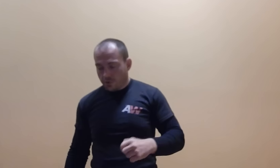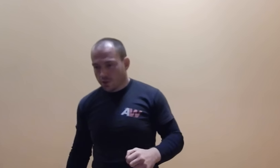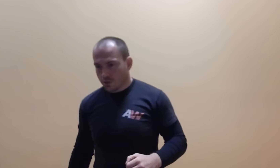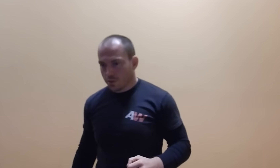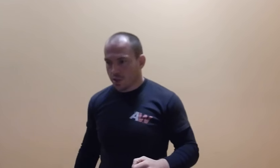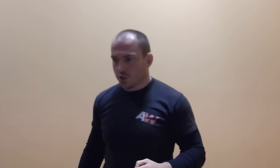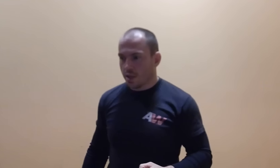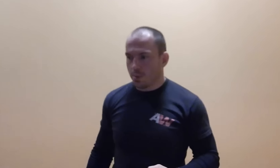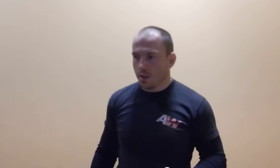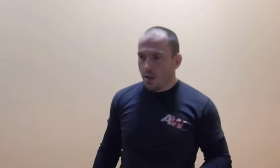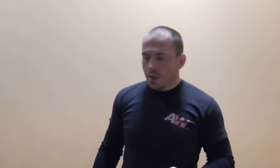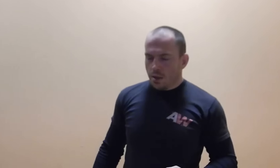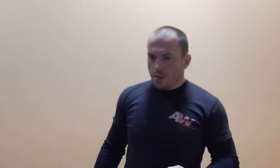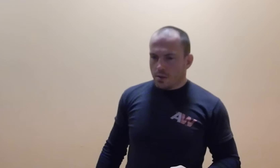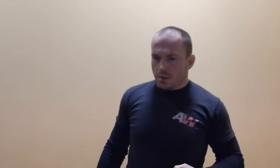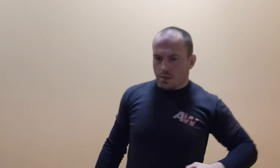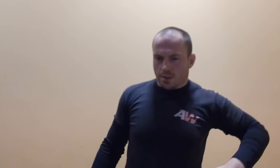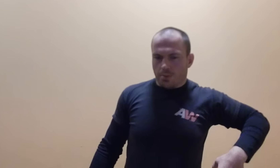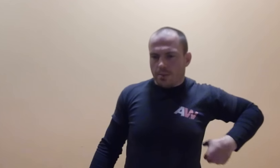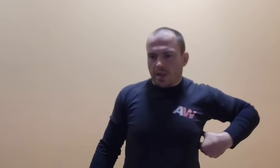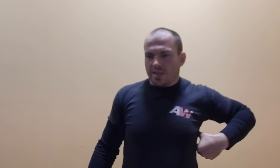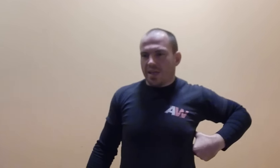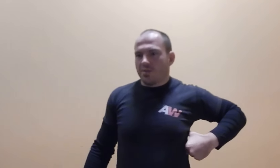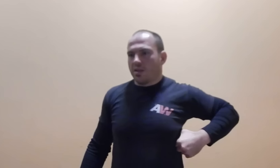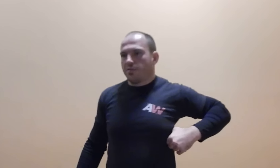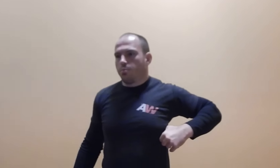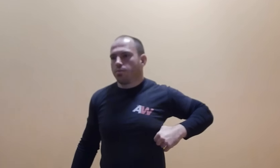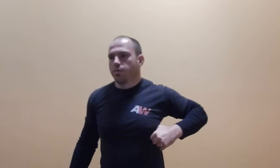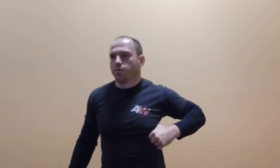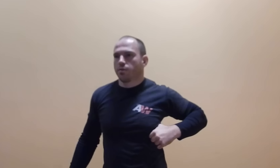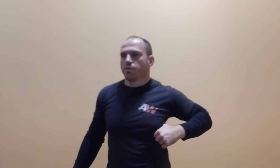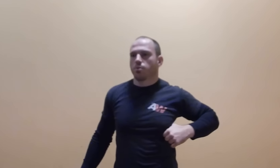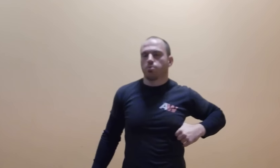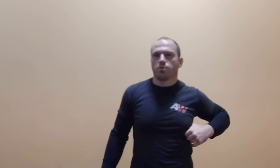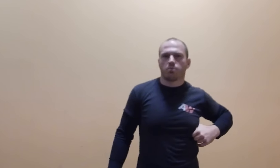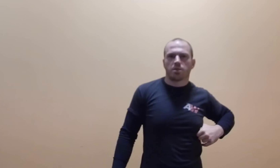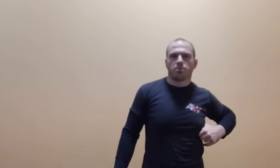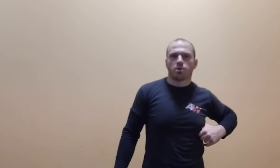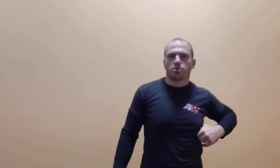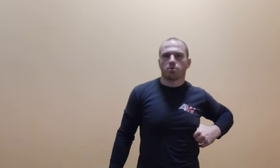widać to jeszcze lepiej, zapomniałem teraz nazwy, ale w amblice południowej w Brazylii bodajże są